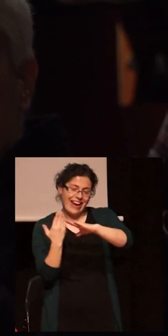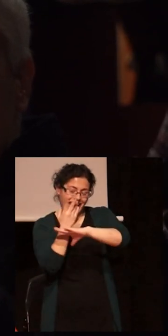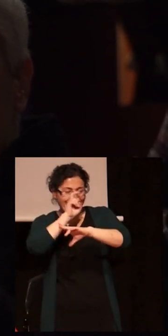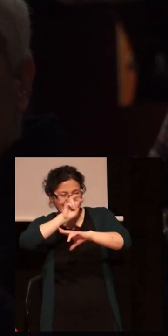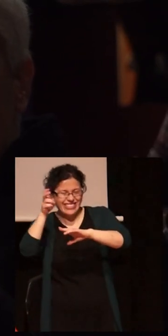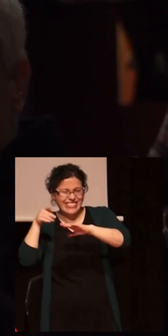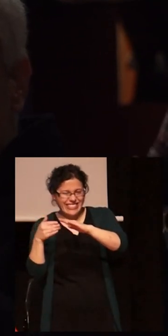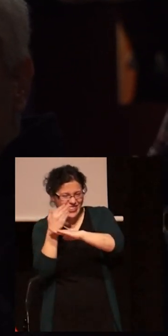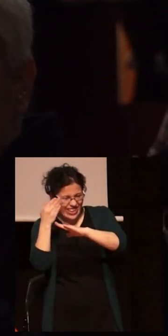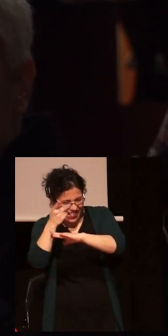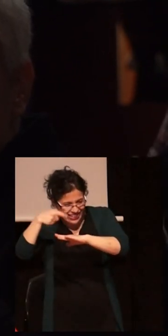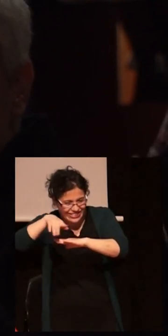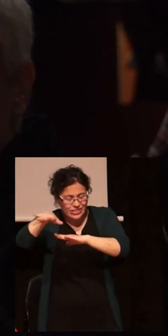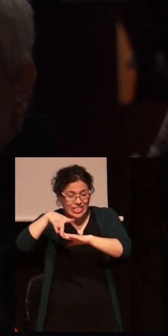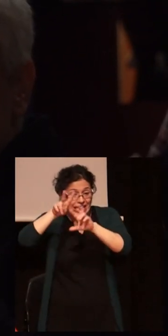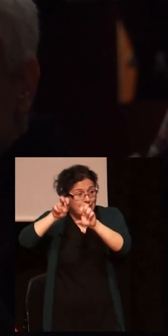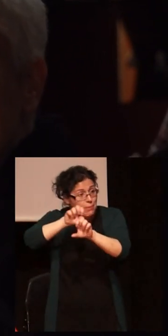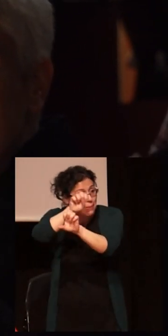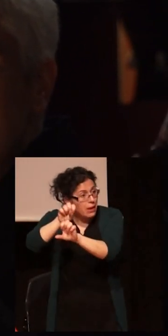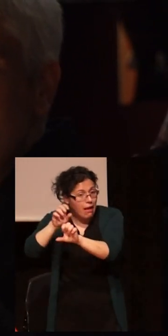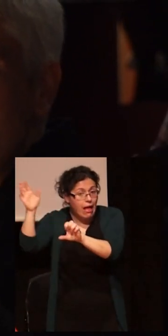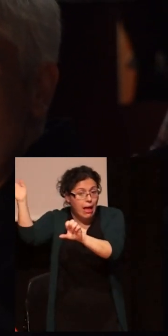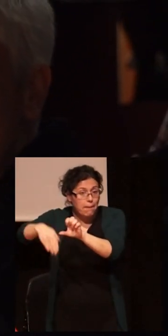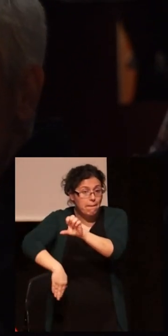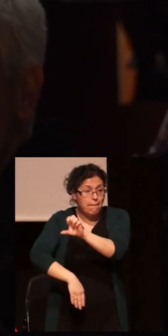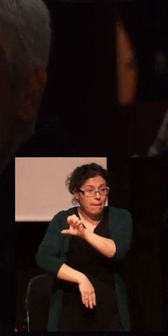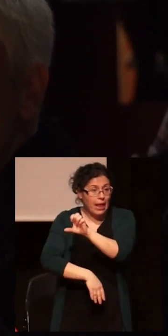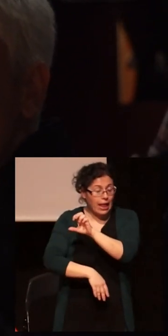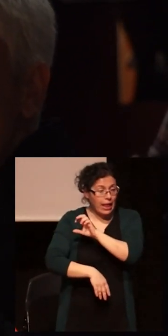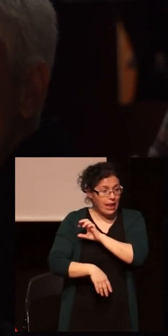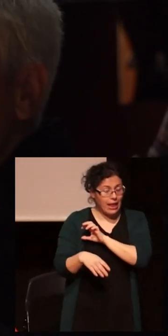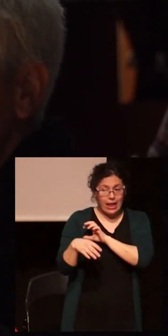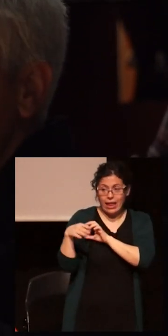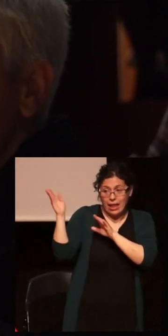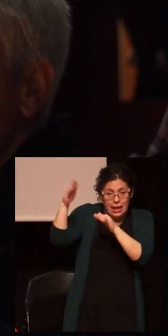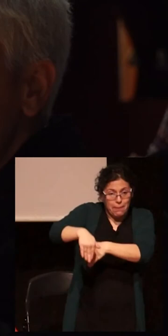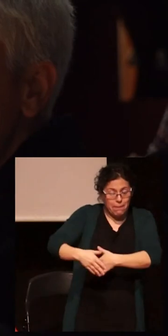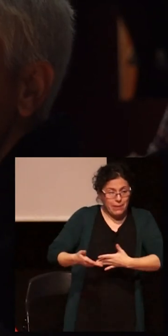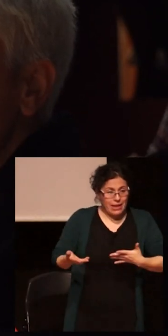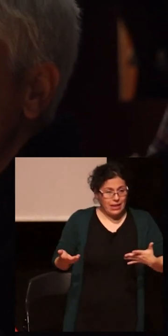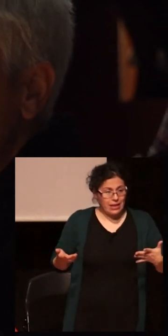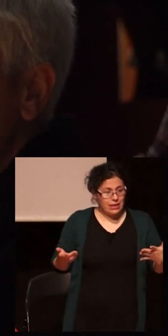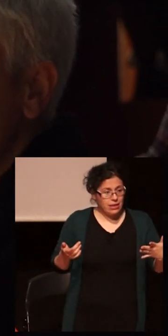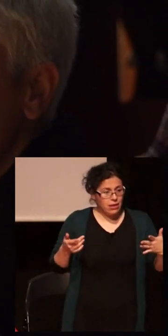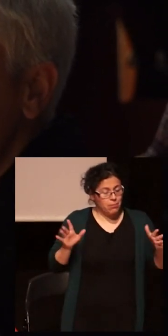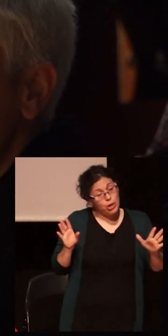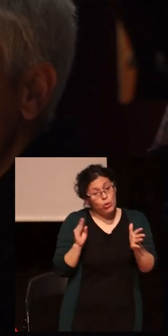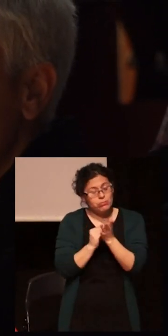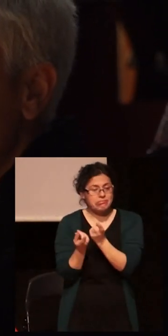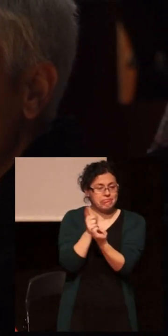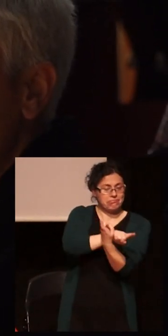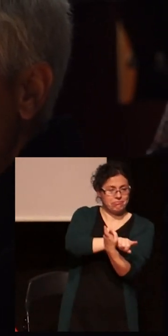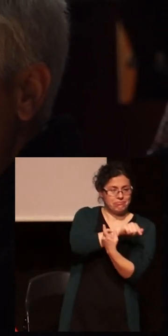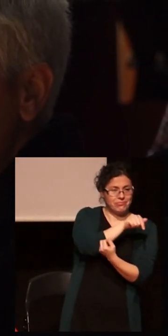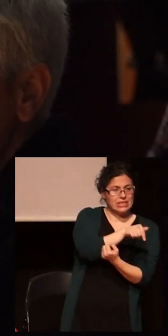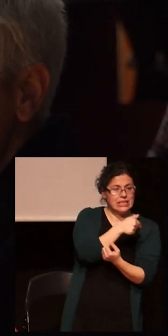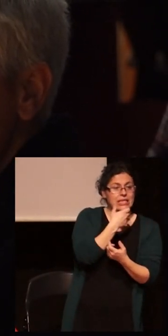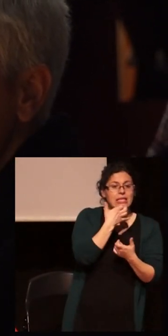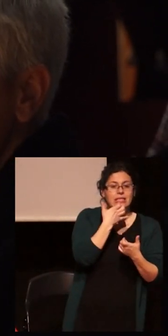muchas veces el tema de la prevención no está presente, ¿no? No está presente. Pero muchas veces al contrario, ¿no? Es como cuando es realmente la